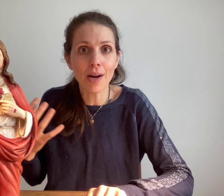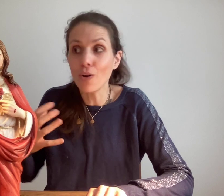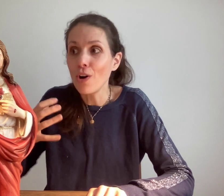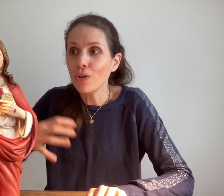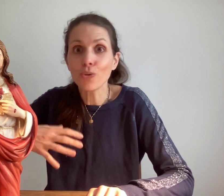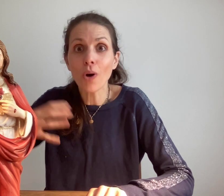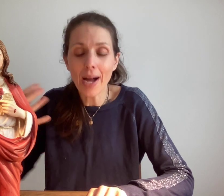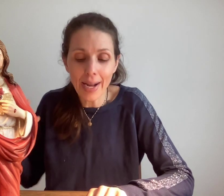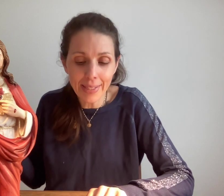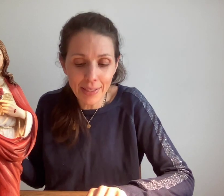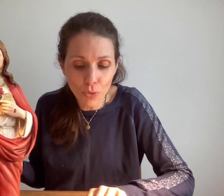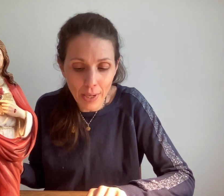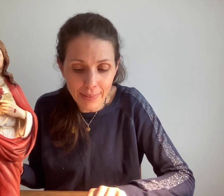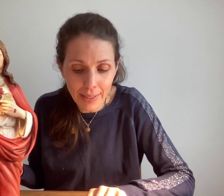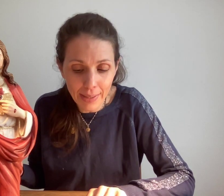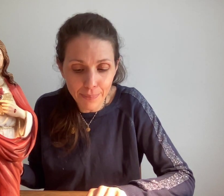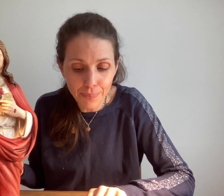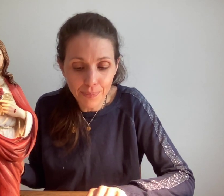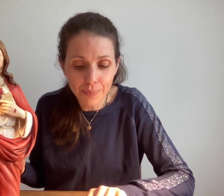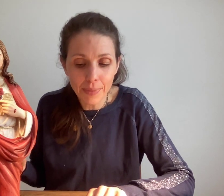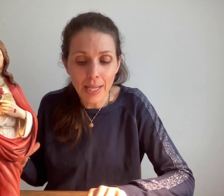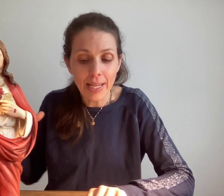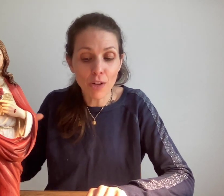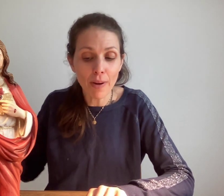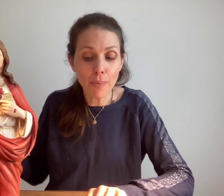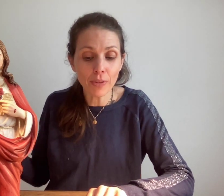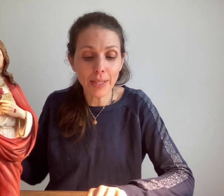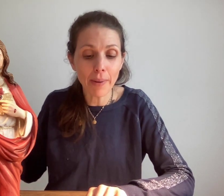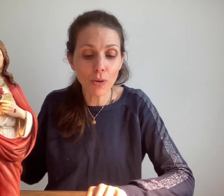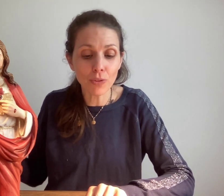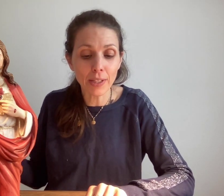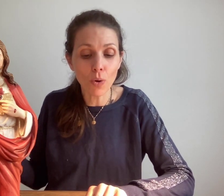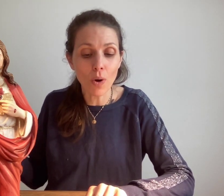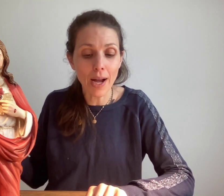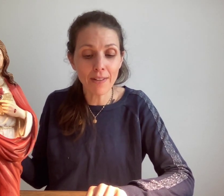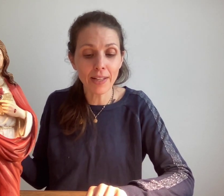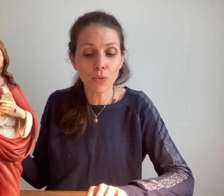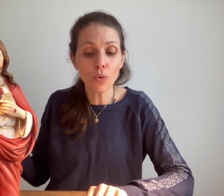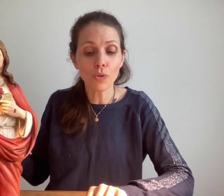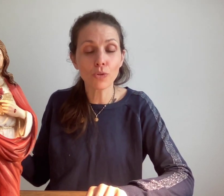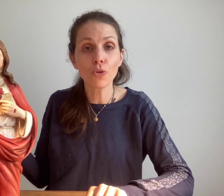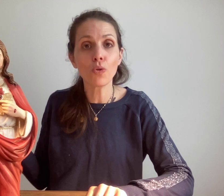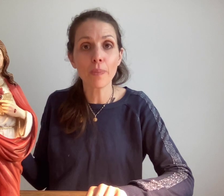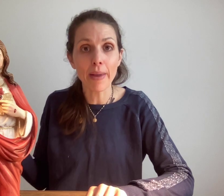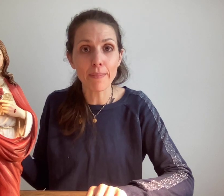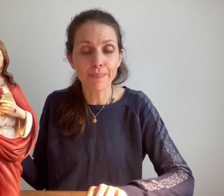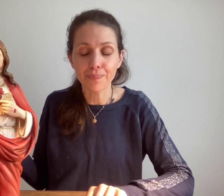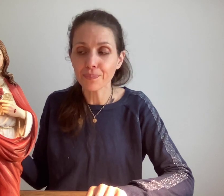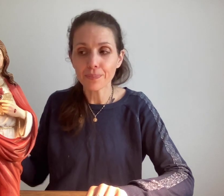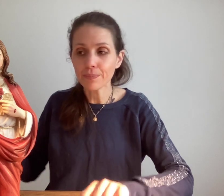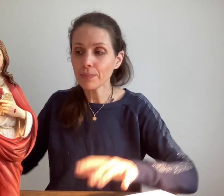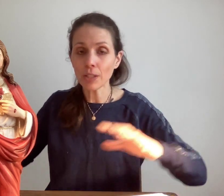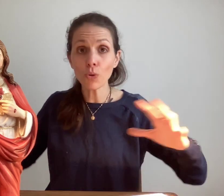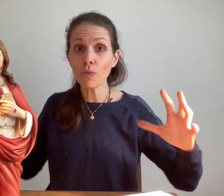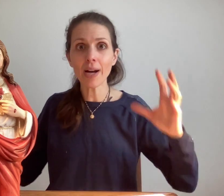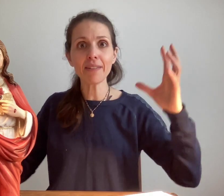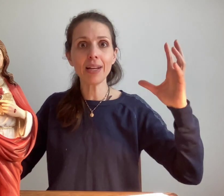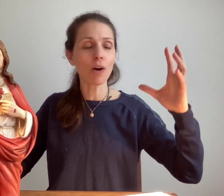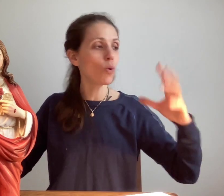acquis sur la terre et on va porter par conséquent avec nous Dieu lui-même donc on va arriver là-en-haut